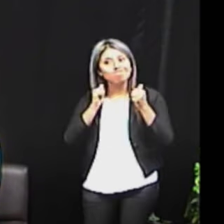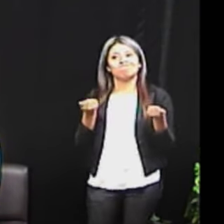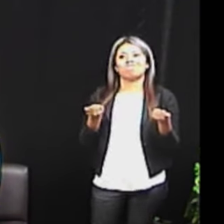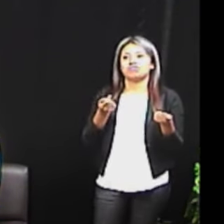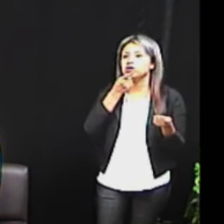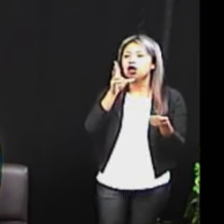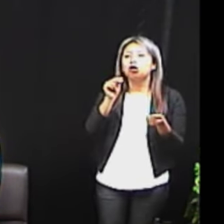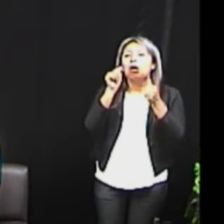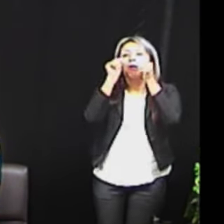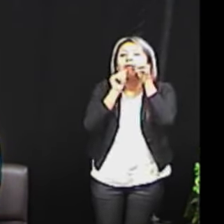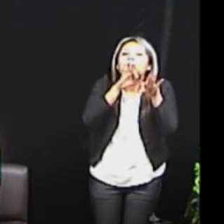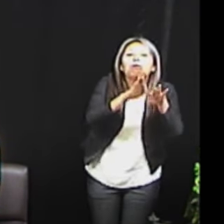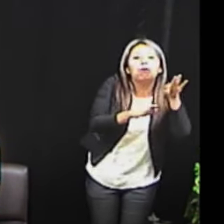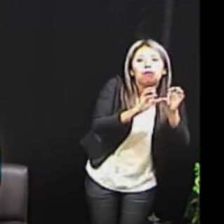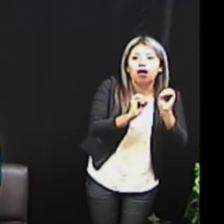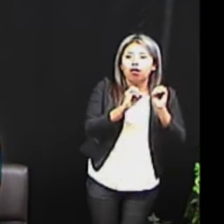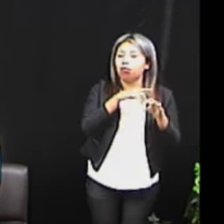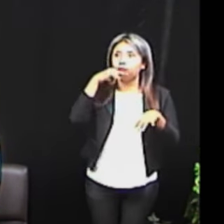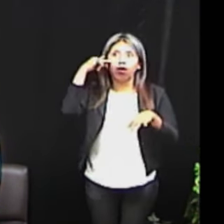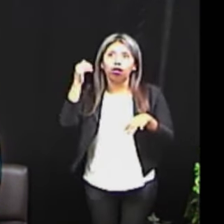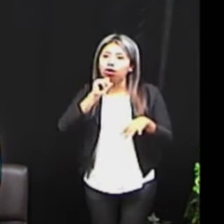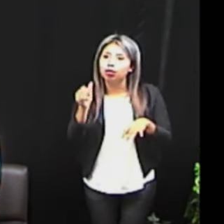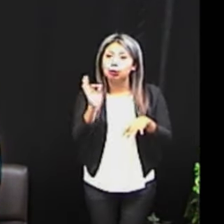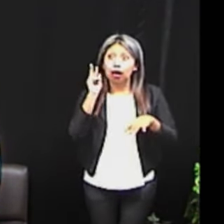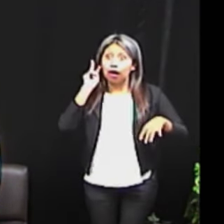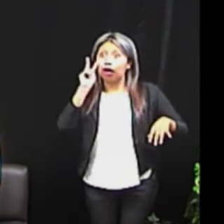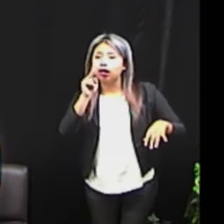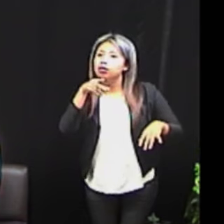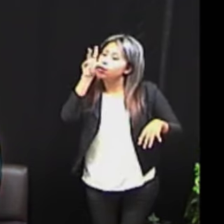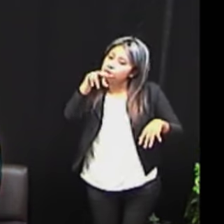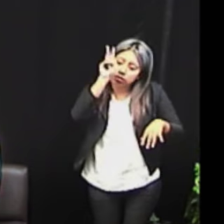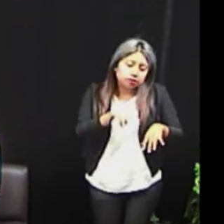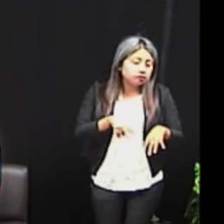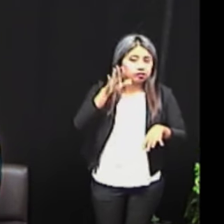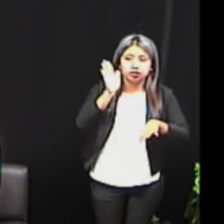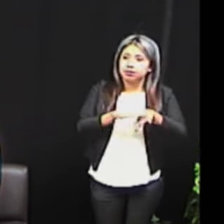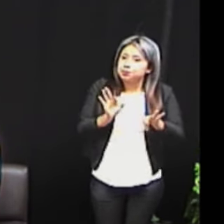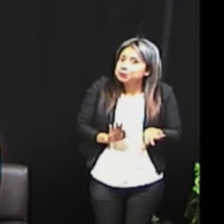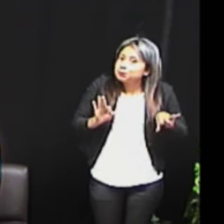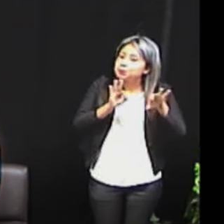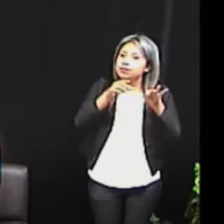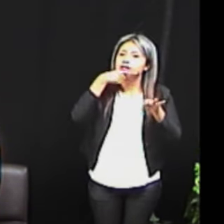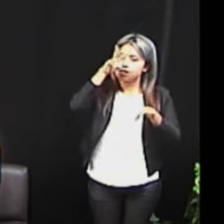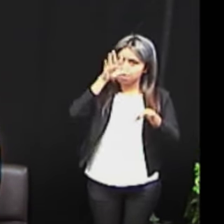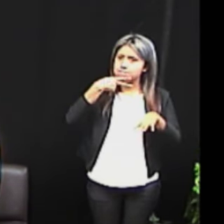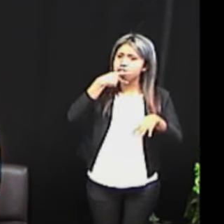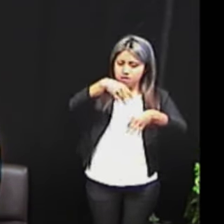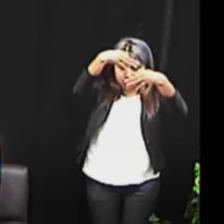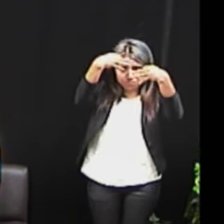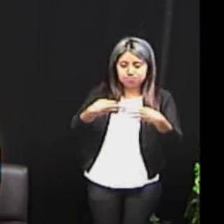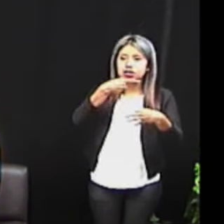No soy cieguito, ni invidente, ni corto de vista. Es importante que nos hablen en los términos correctos.